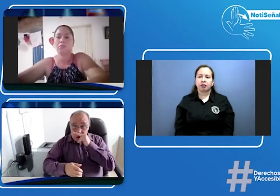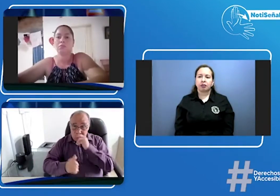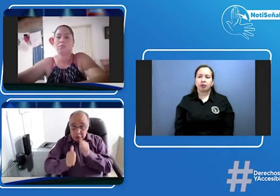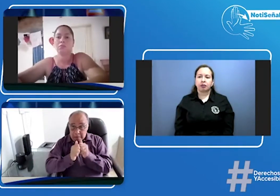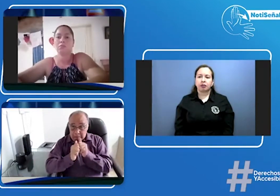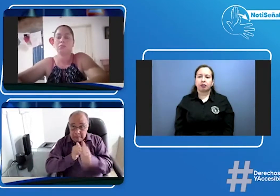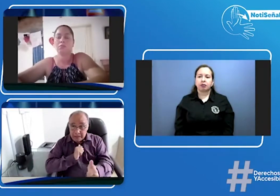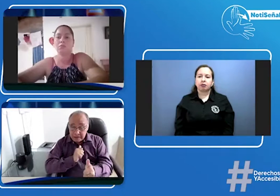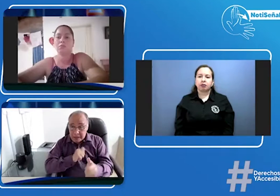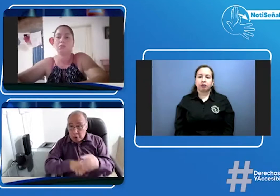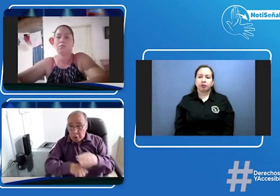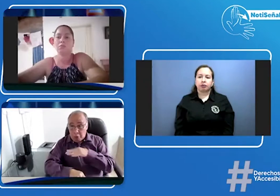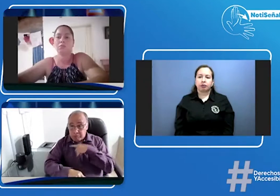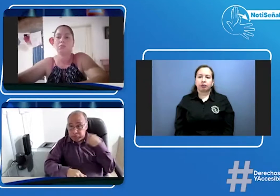y cómo les va al final de año